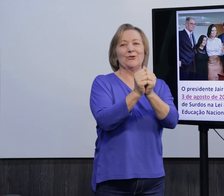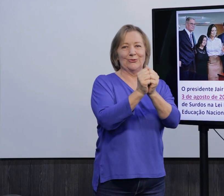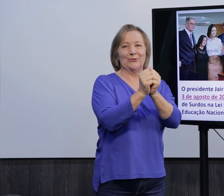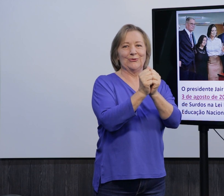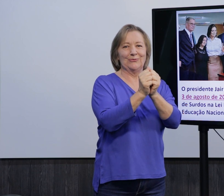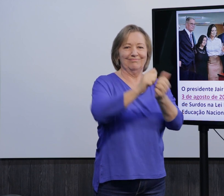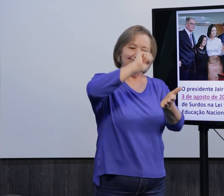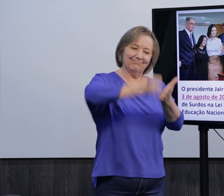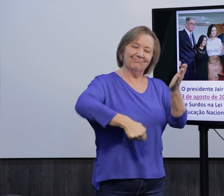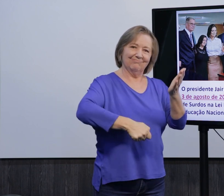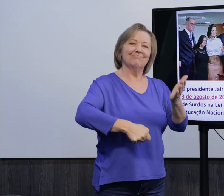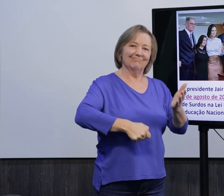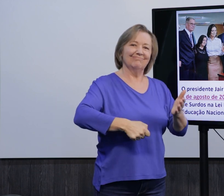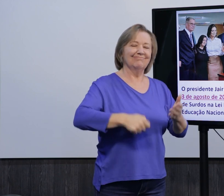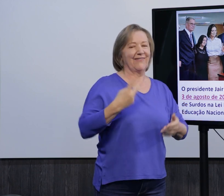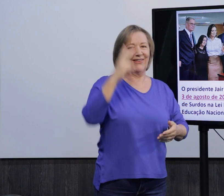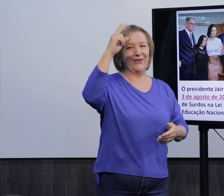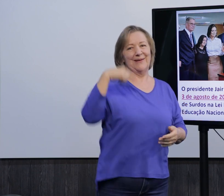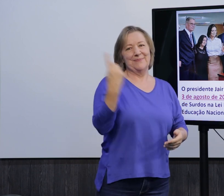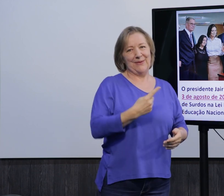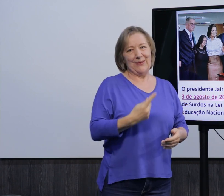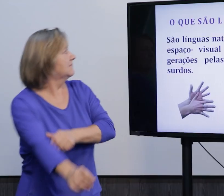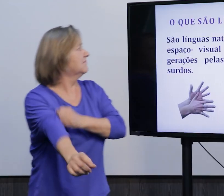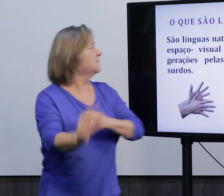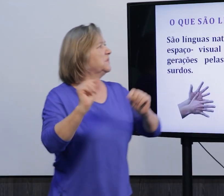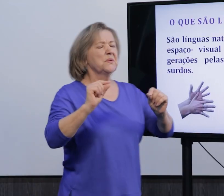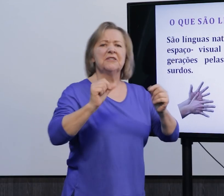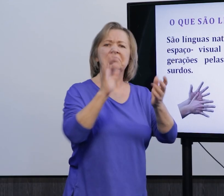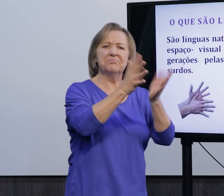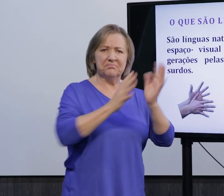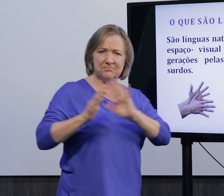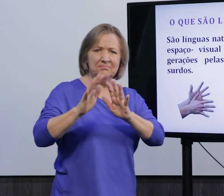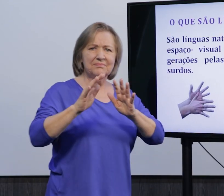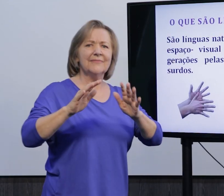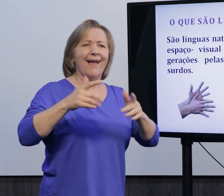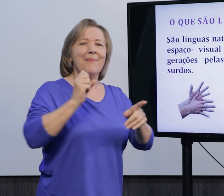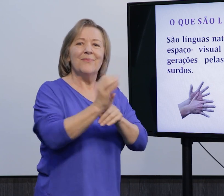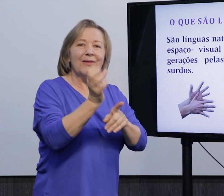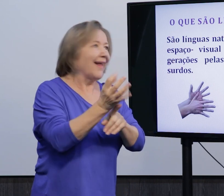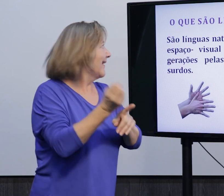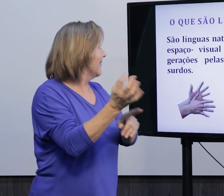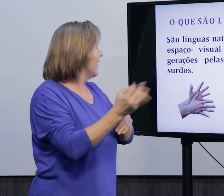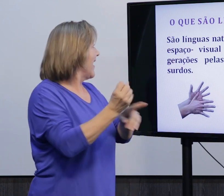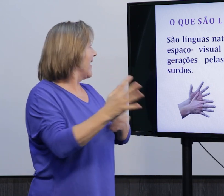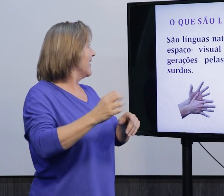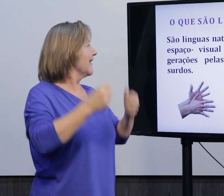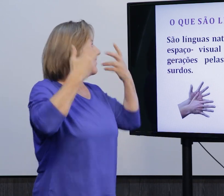Feneis, que assinou essa legislação que esteve aí à frente do movimento. O que são línguas de sinais, né? Então, são línguas